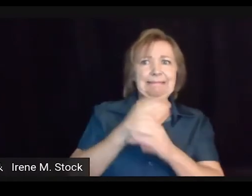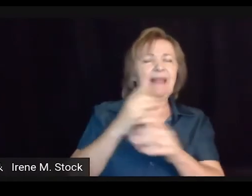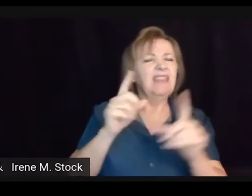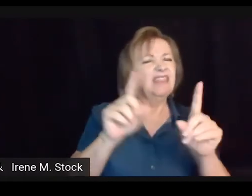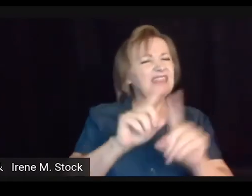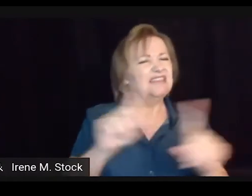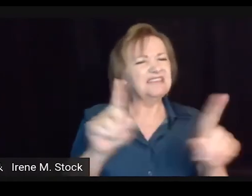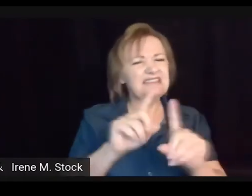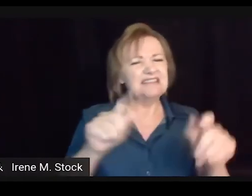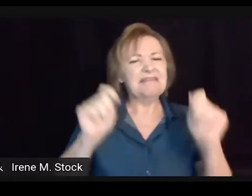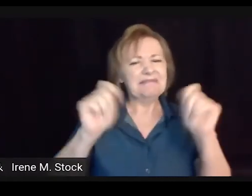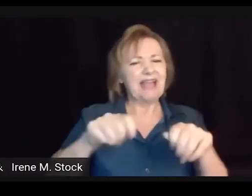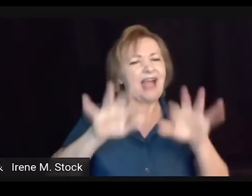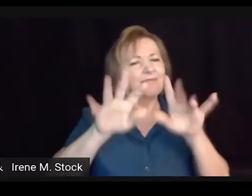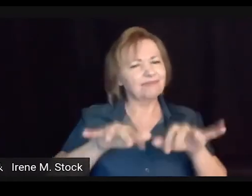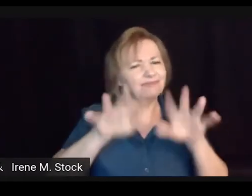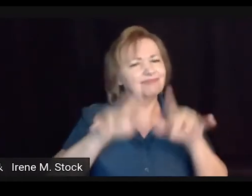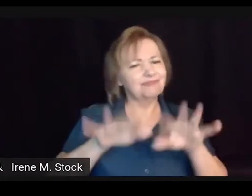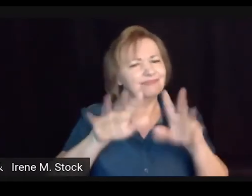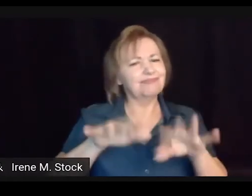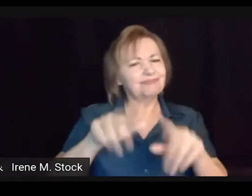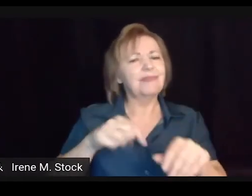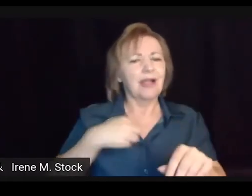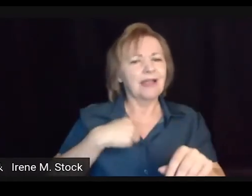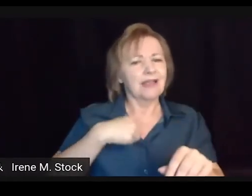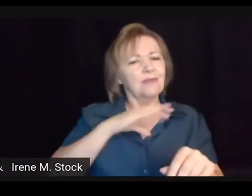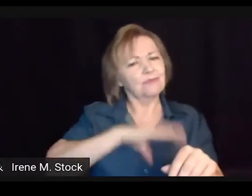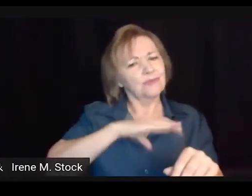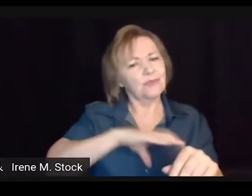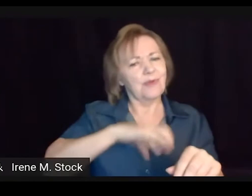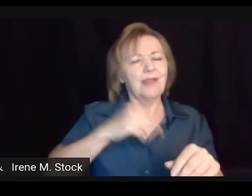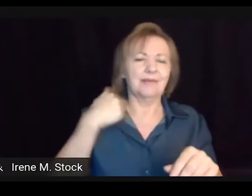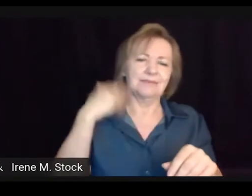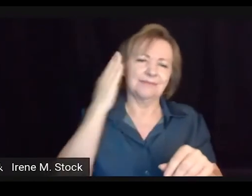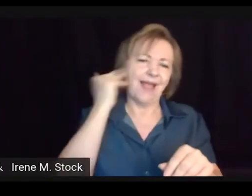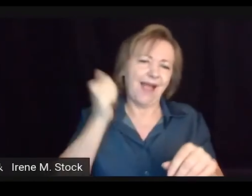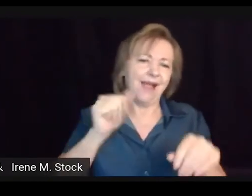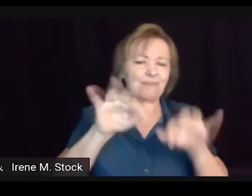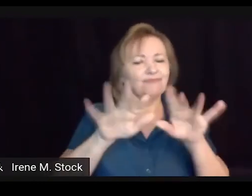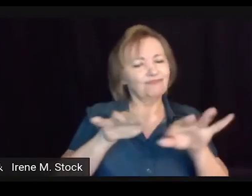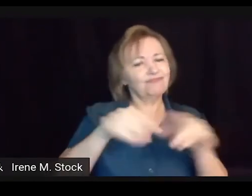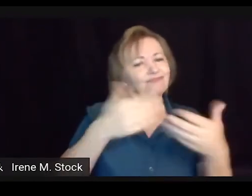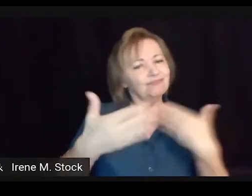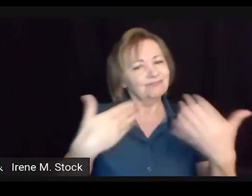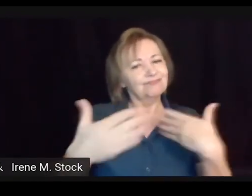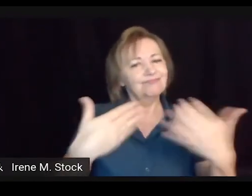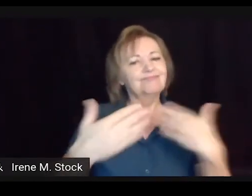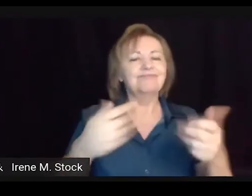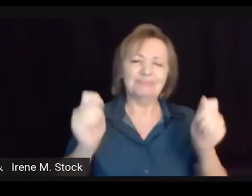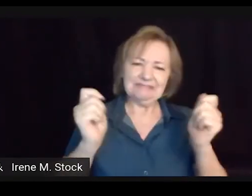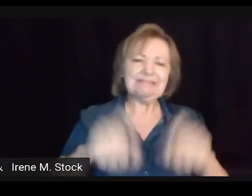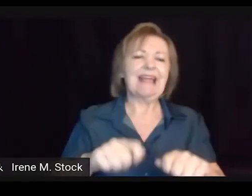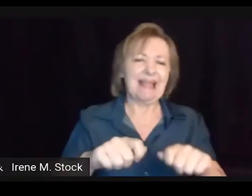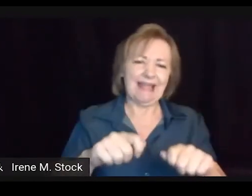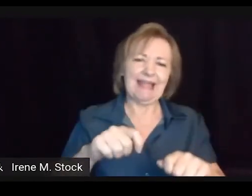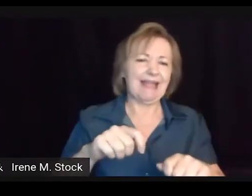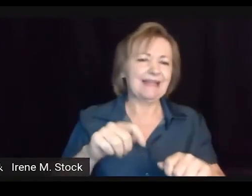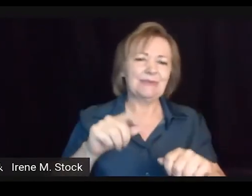Não se preocupem com a questão... Meu Deus, eu tenho uma professora surda. Não se preocupem. Vocês podem escrever. Eu sei português, né.